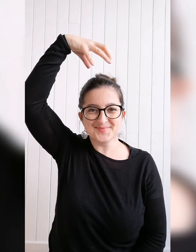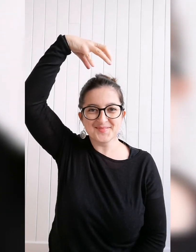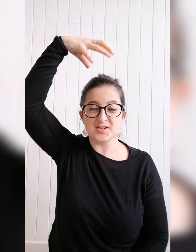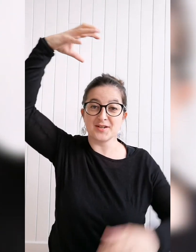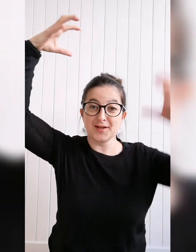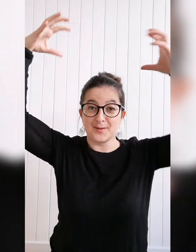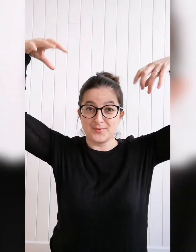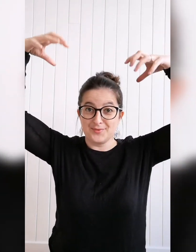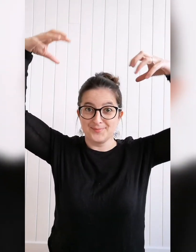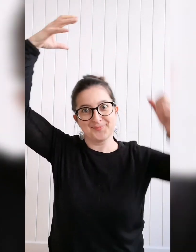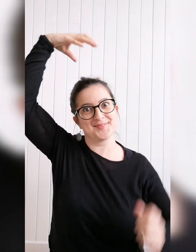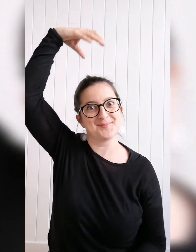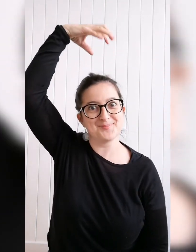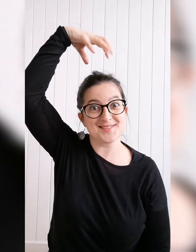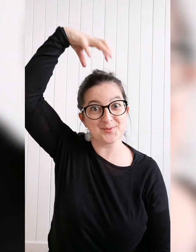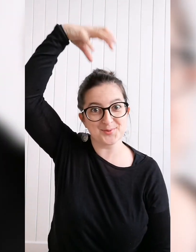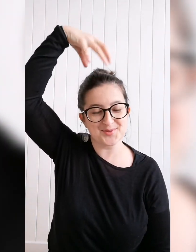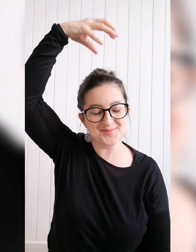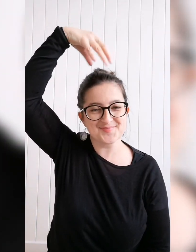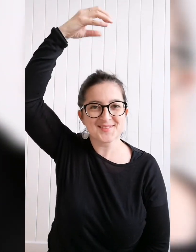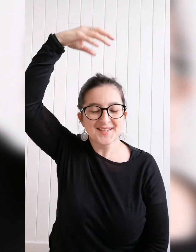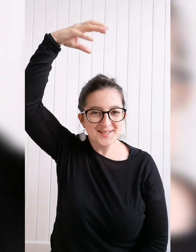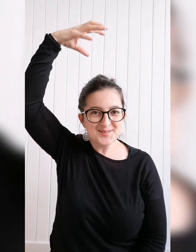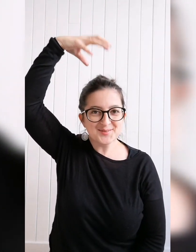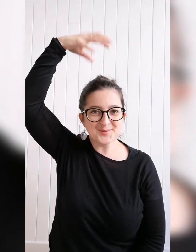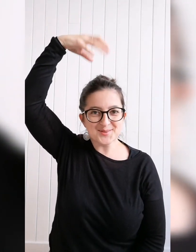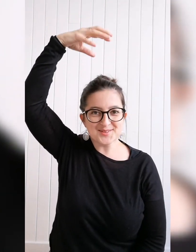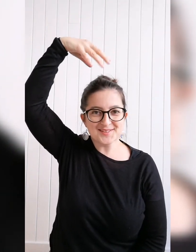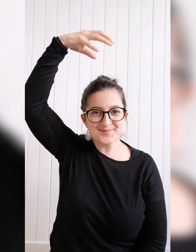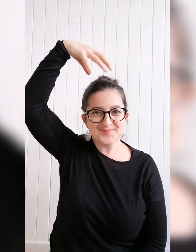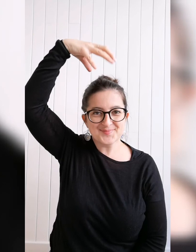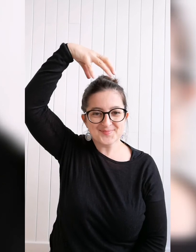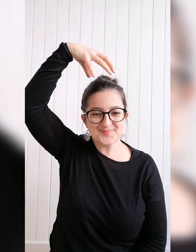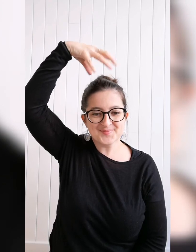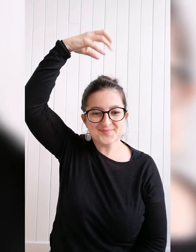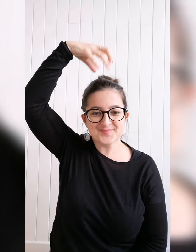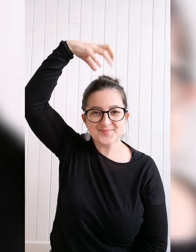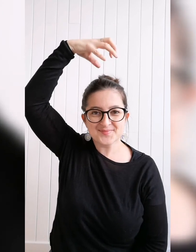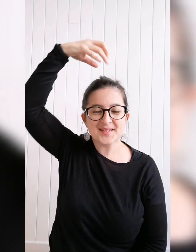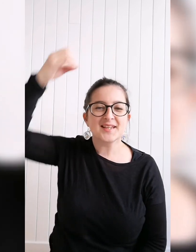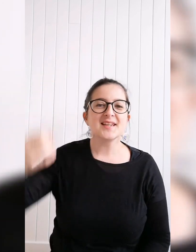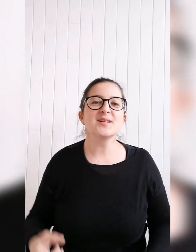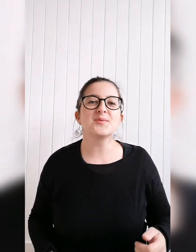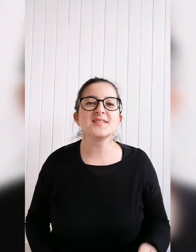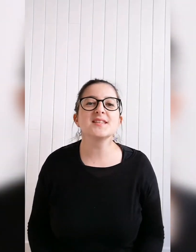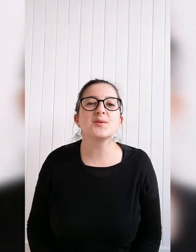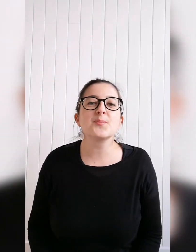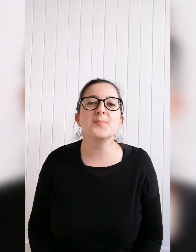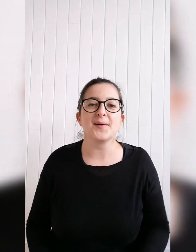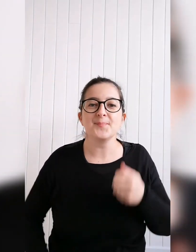J'allais faire la pluie. C'est douche. Douche. Et le signe bain.